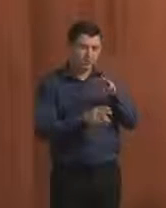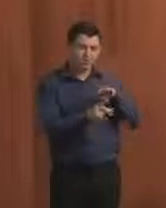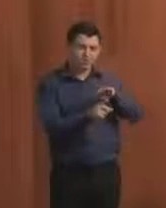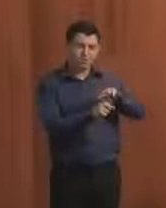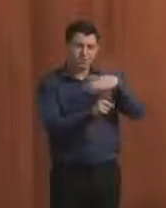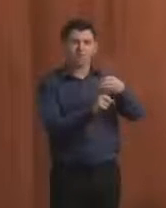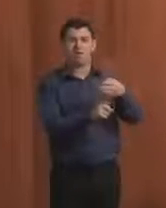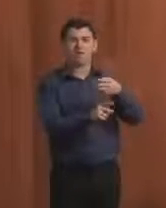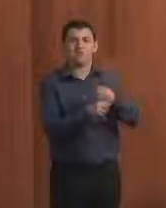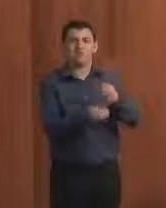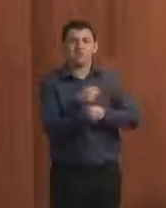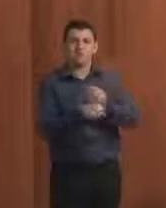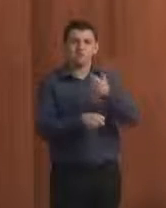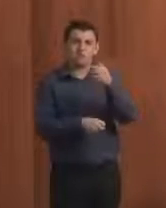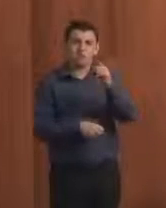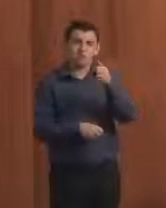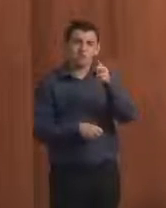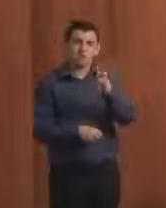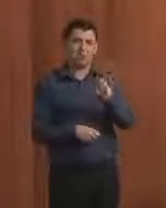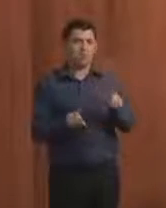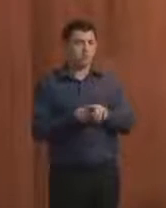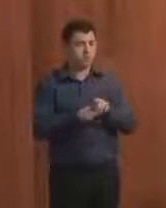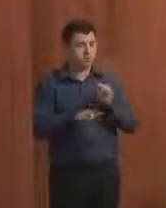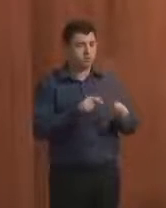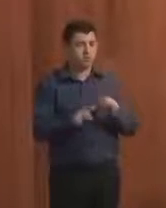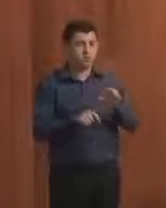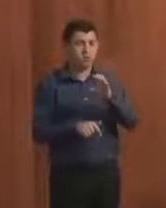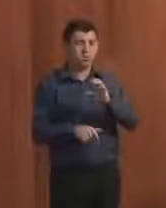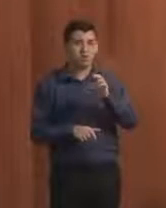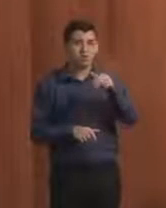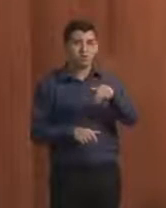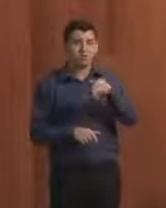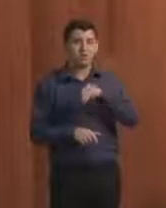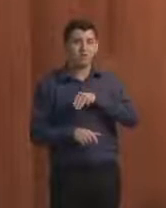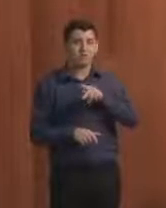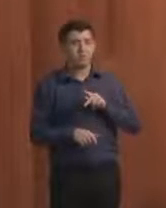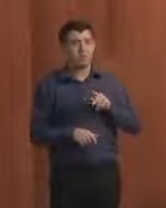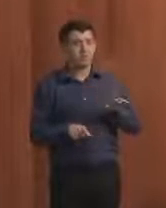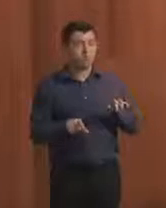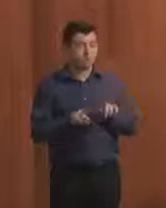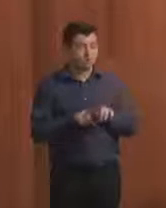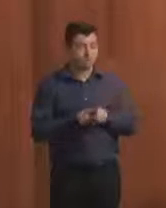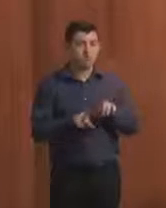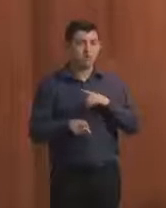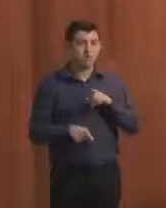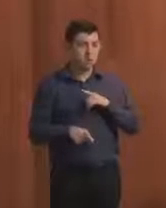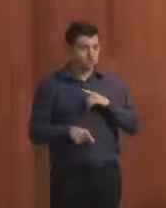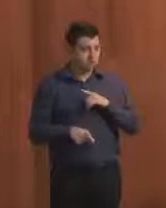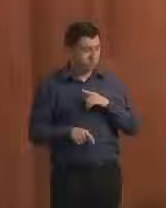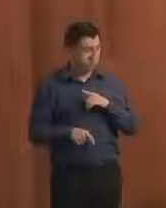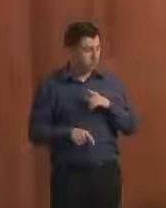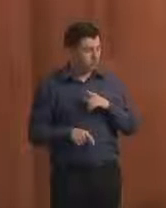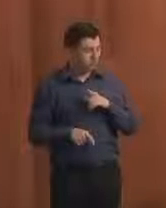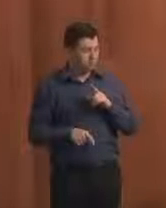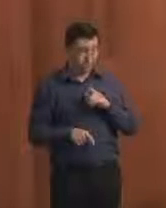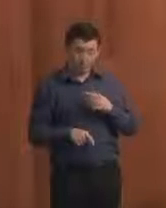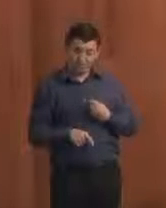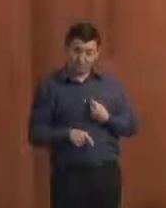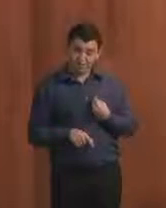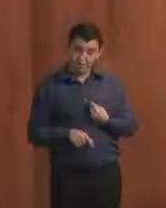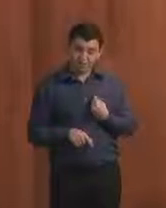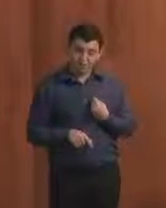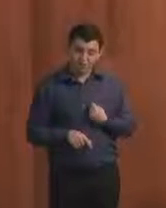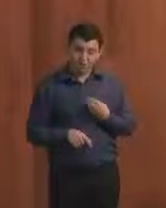Quanto ao trabalho do CNMP, apontou-se que a sociedade vê hoje nesse órgão como um órgão de esperança do combate à